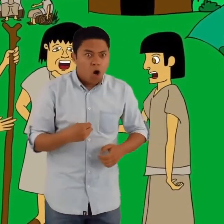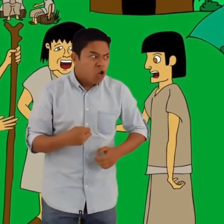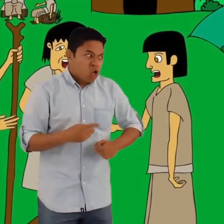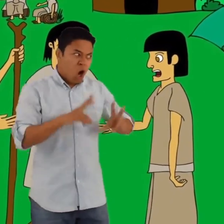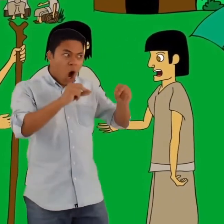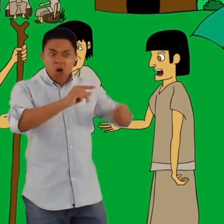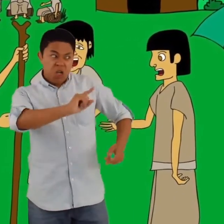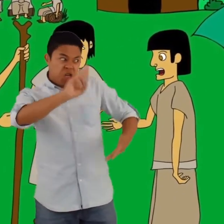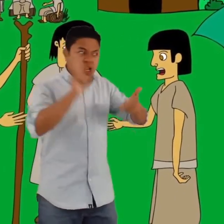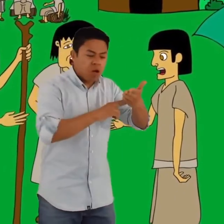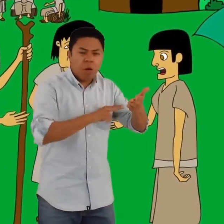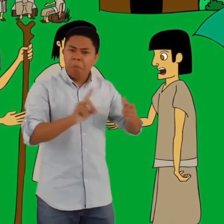Dijeron,